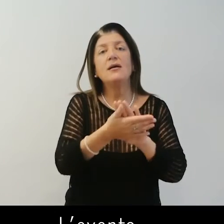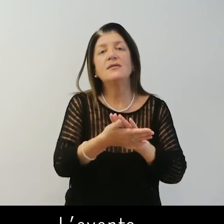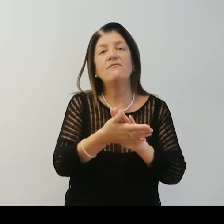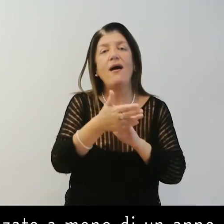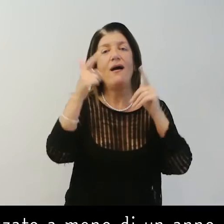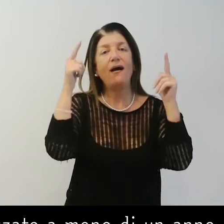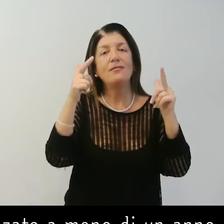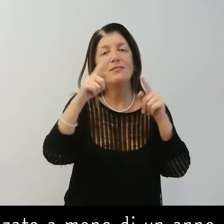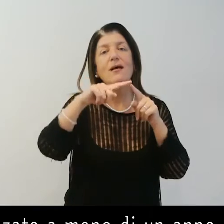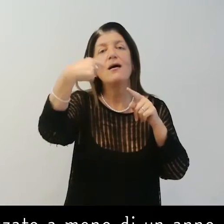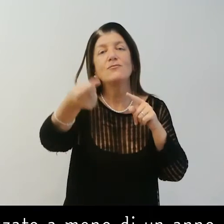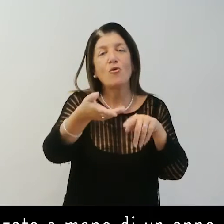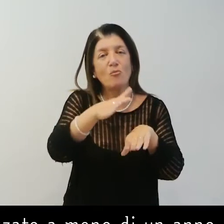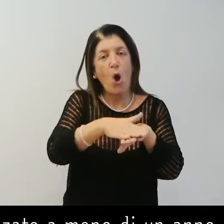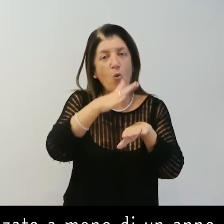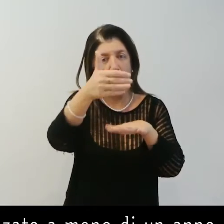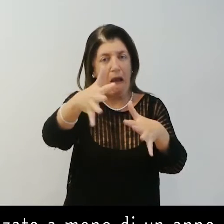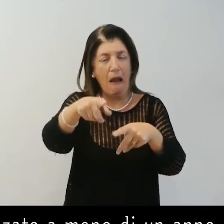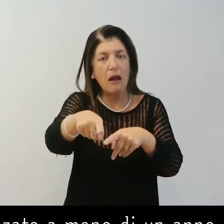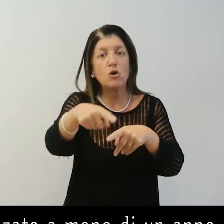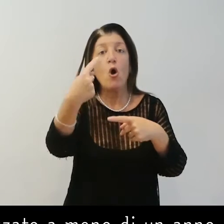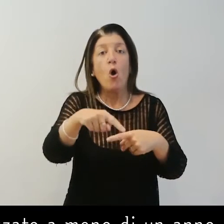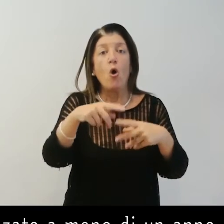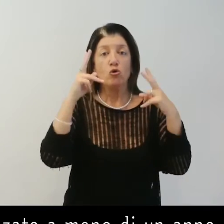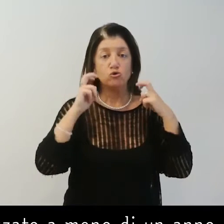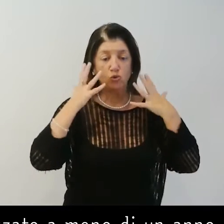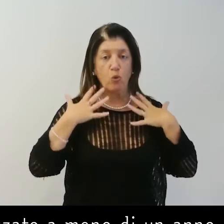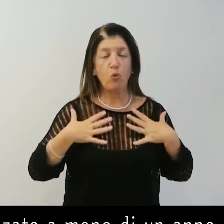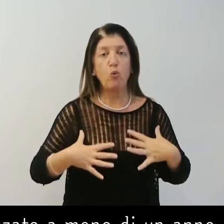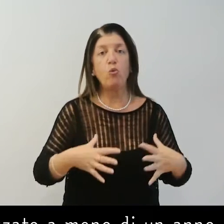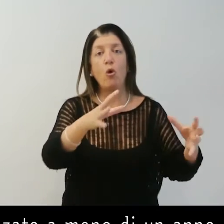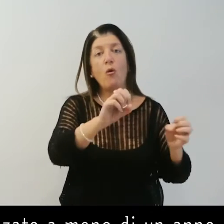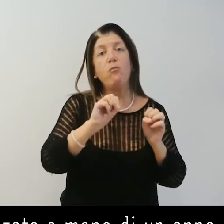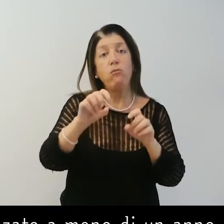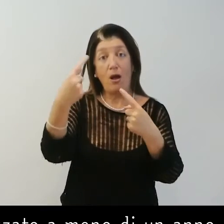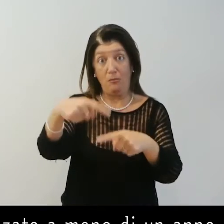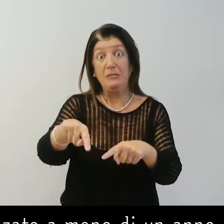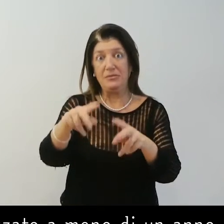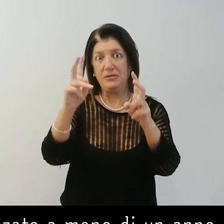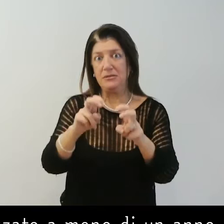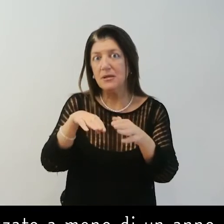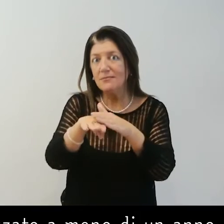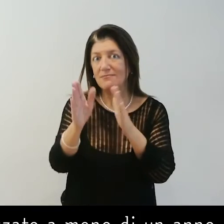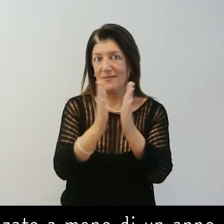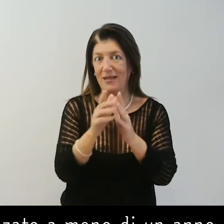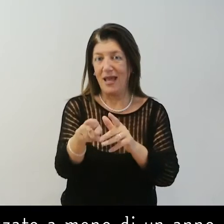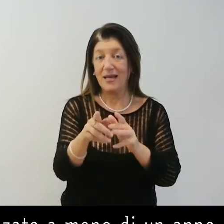egli fu canonizzato a meno di un anno dalla morte e le sue sfoglie tumulate in basilica